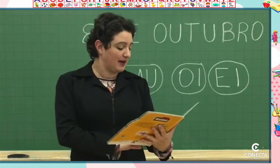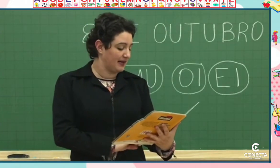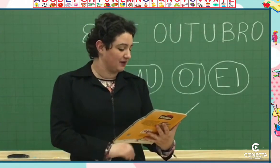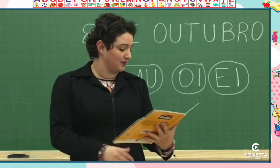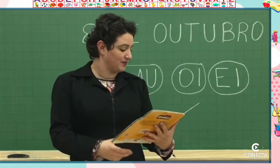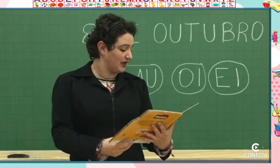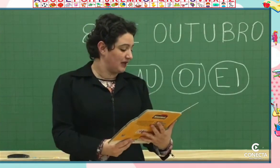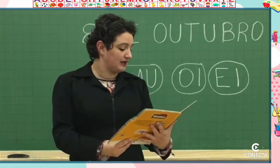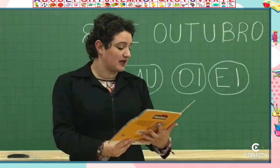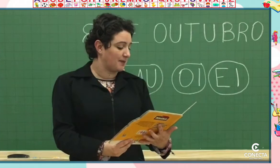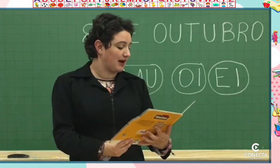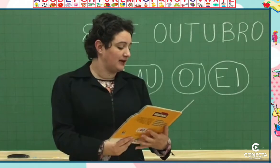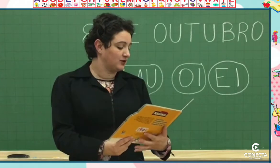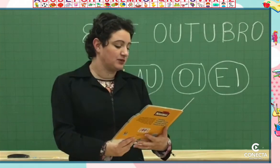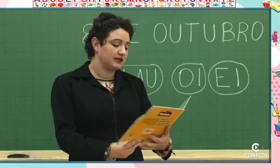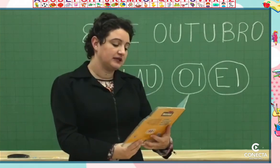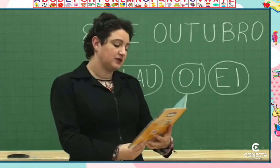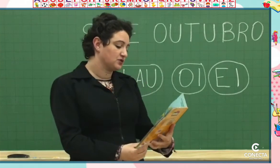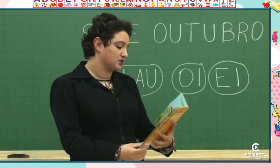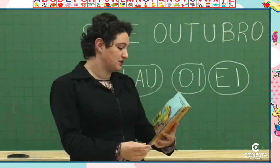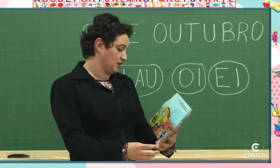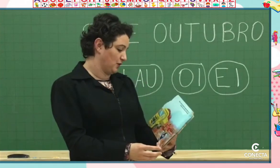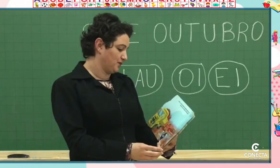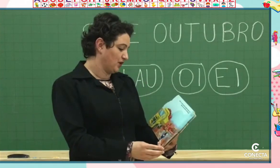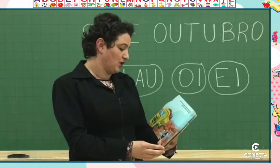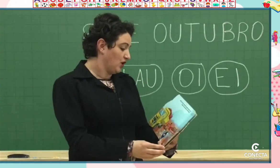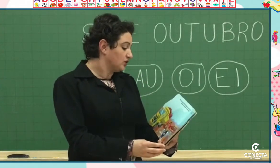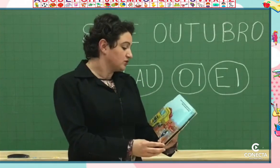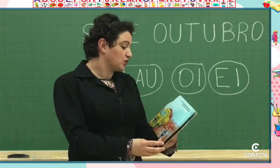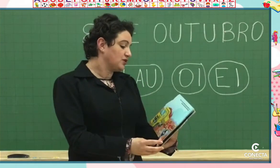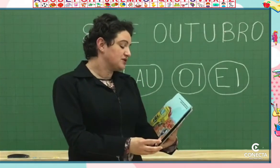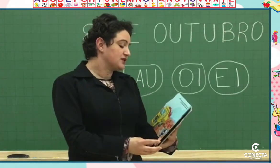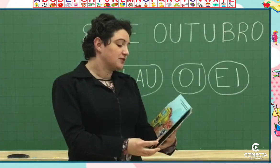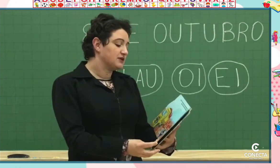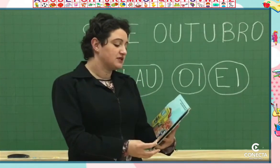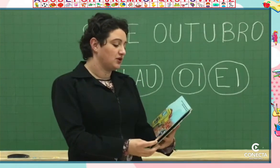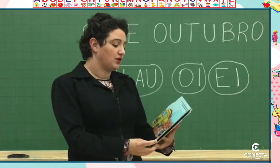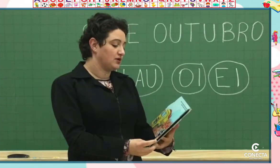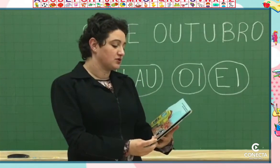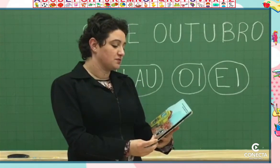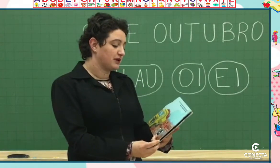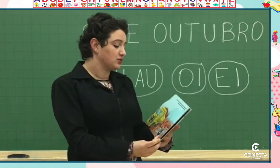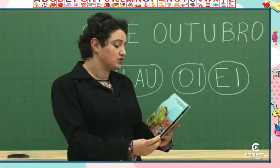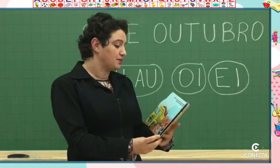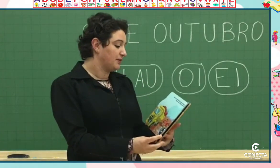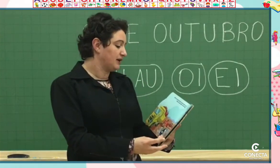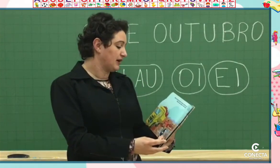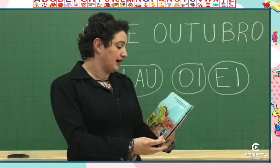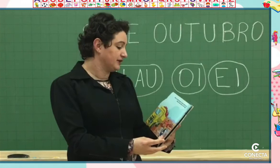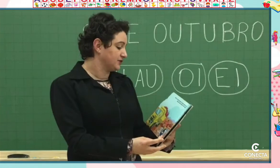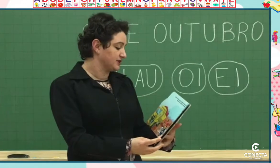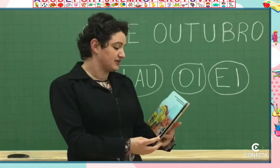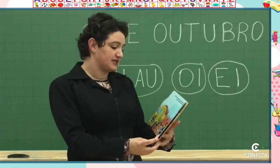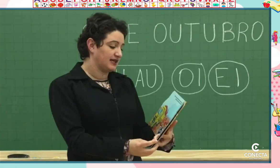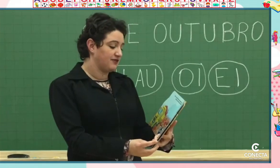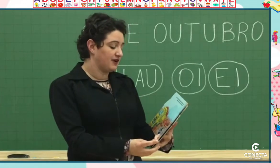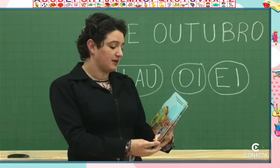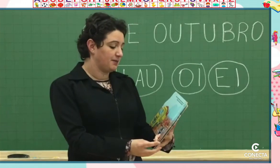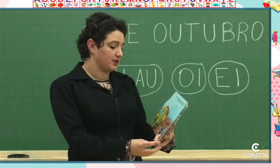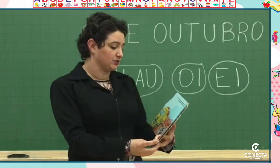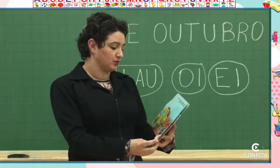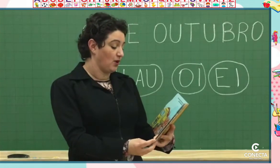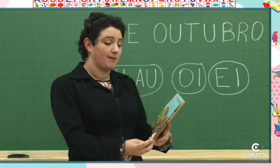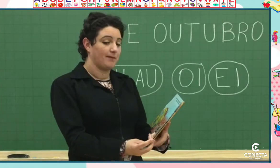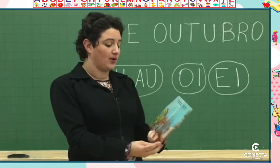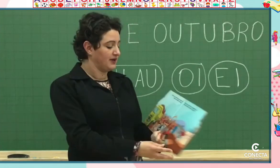caçamba amarelo. Ele trabalha numa grande construção. Todos estão ansiosos para o supermercado da cidade